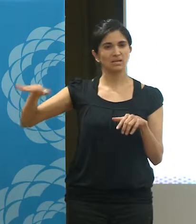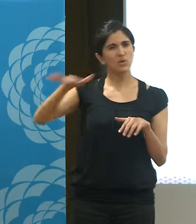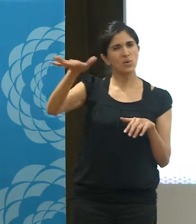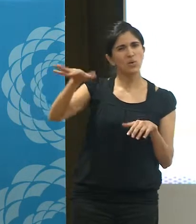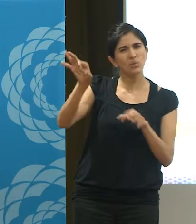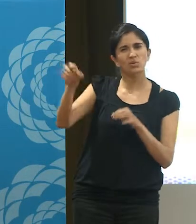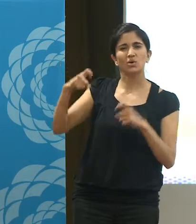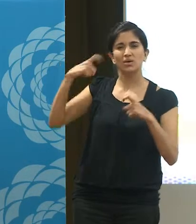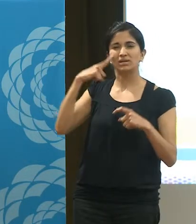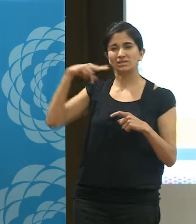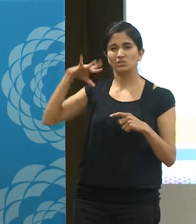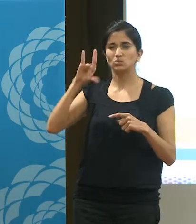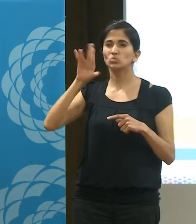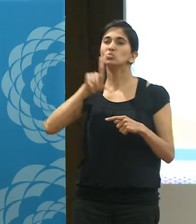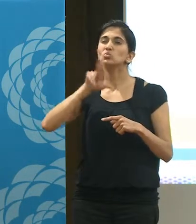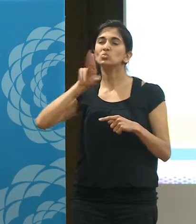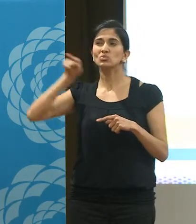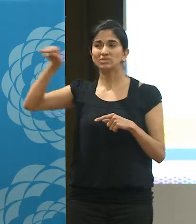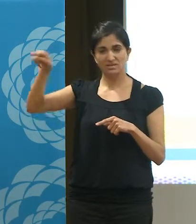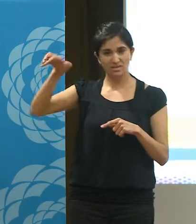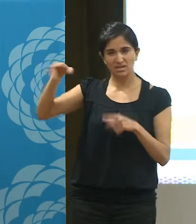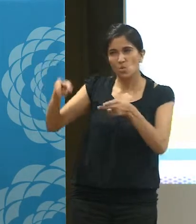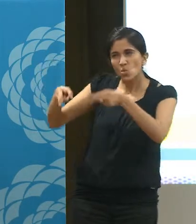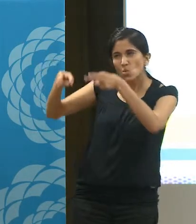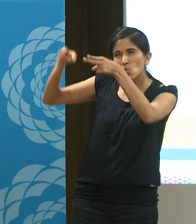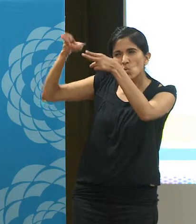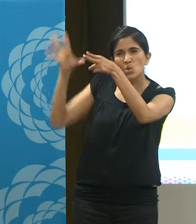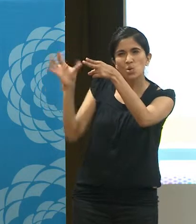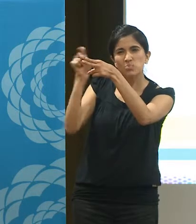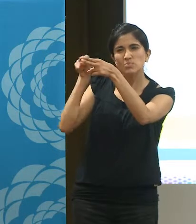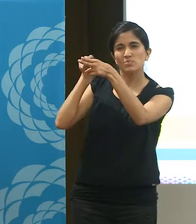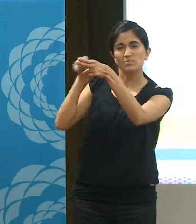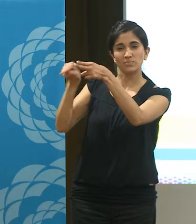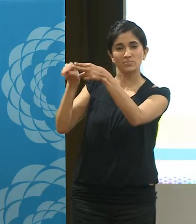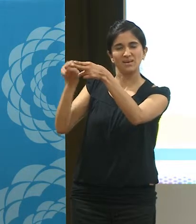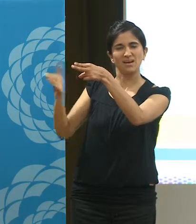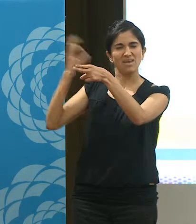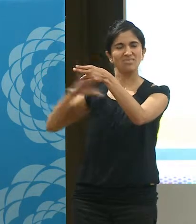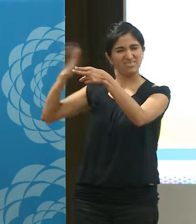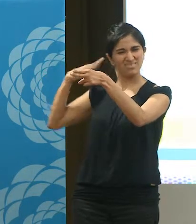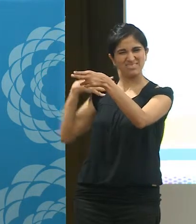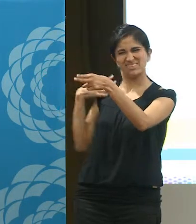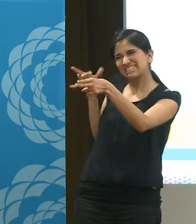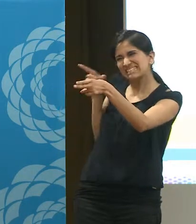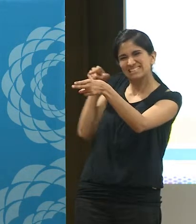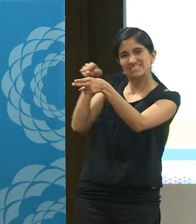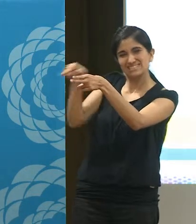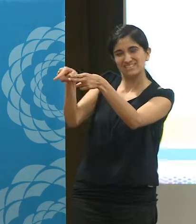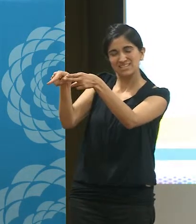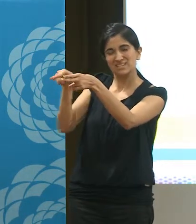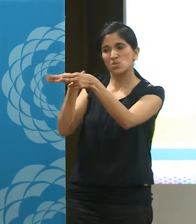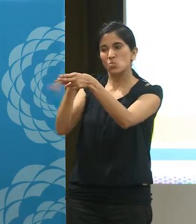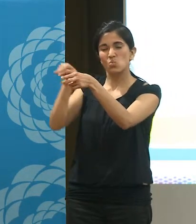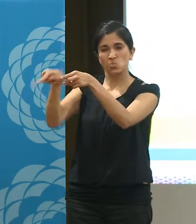en el barrio industrial, en un edificio recuperado, que era uno de los edificios ferroviarios, que bueno, fue abandonado con la privatización